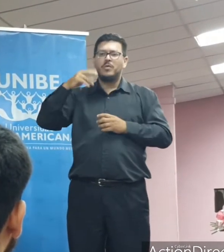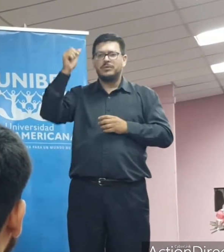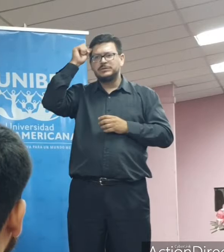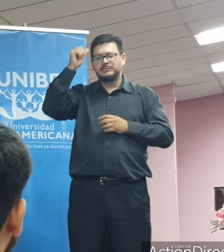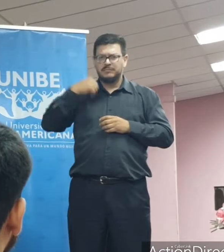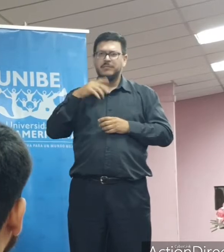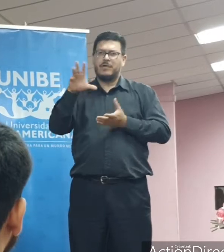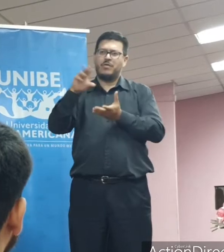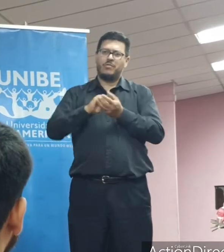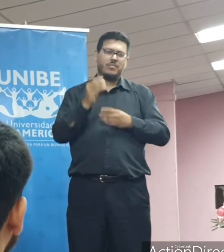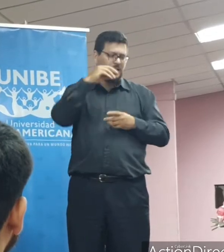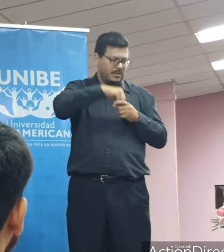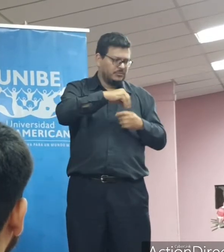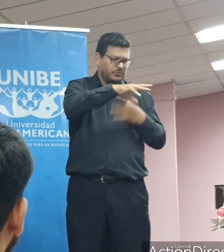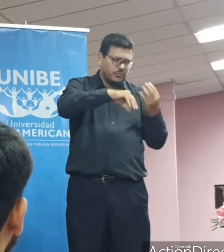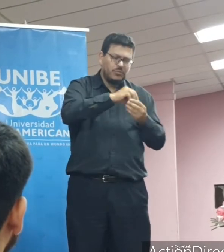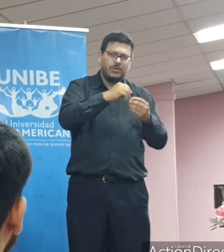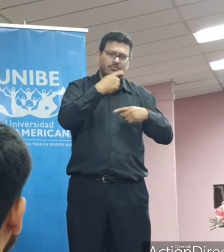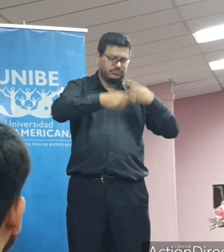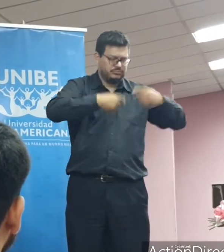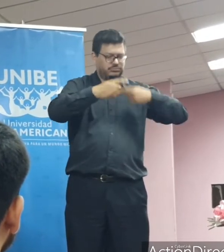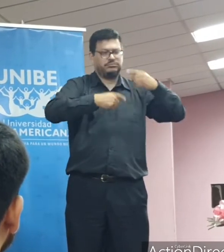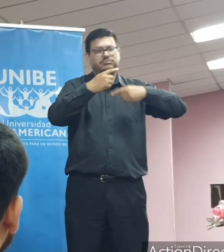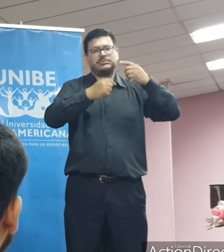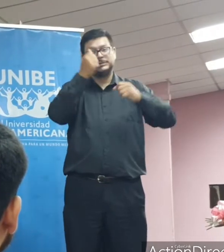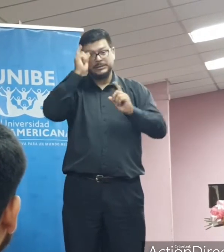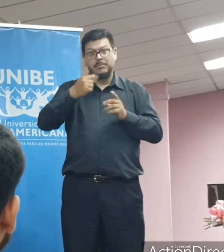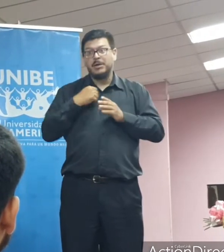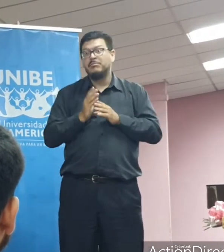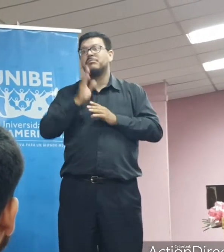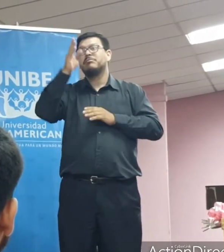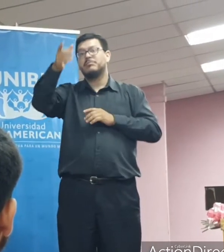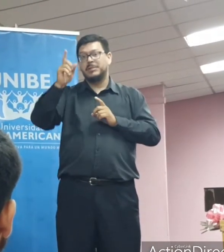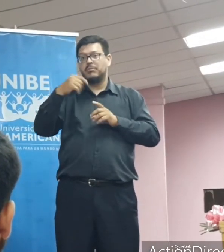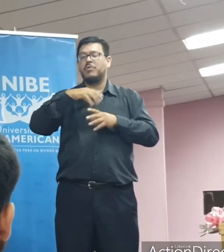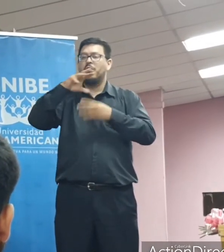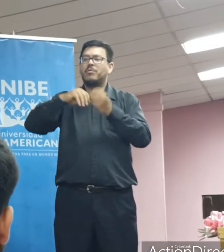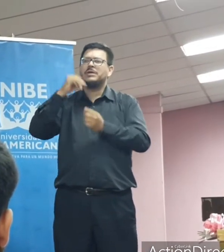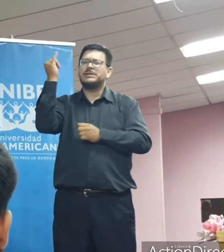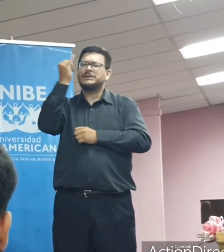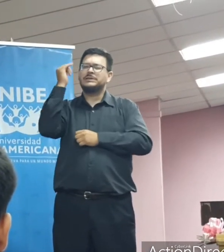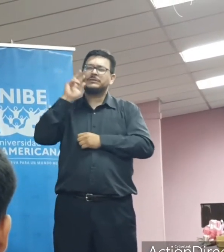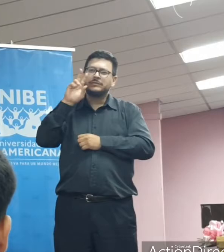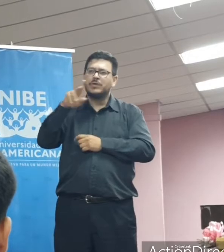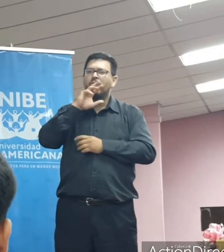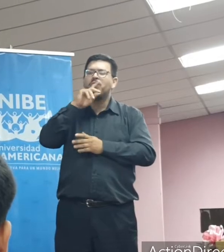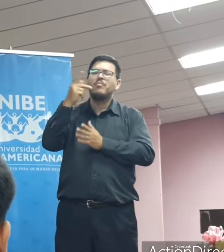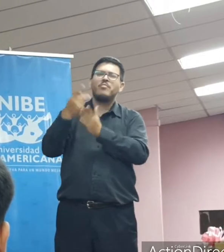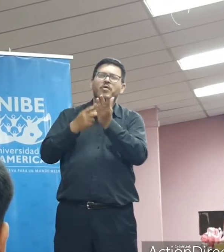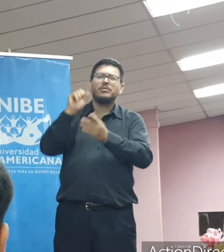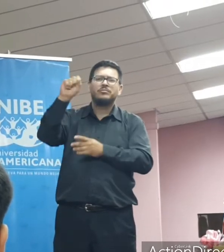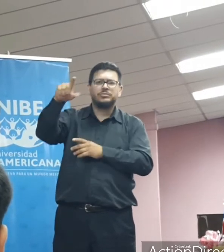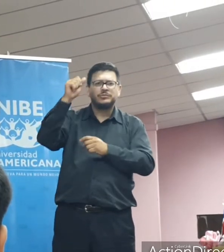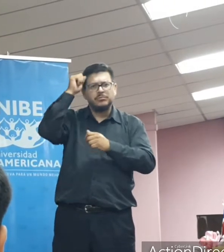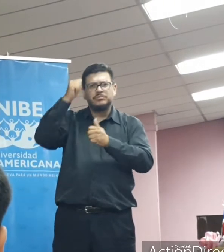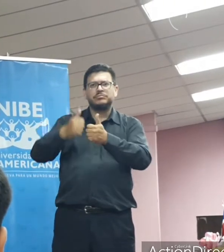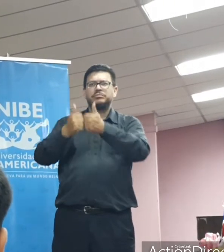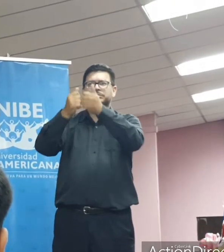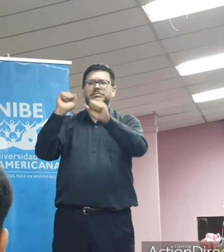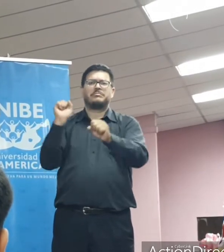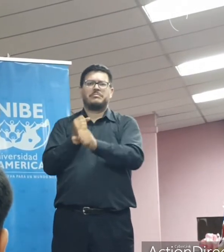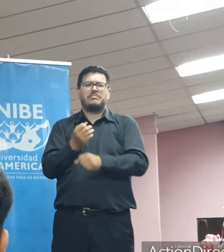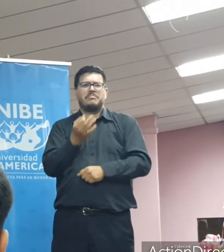comunidades, de llegar a comunidades internacionales con proyectos académicos que les hacen ganar